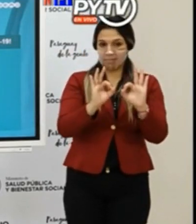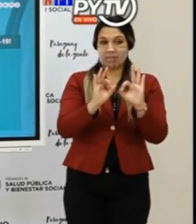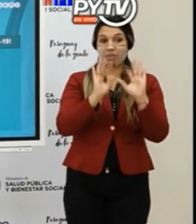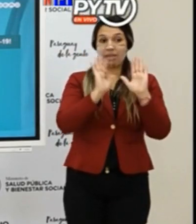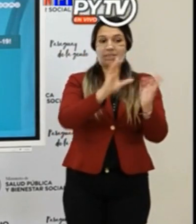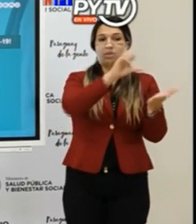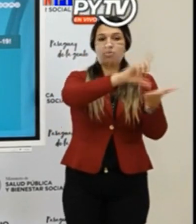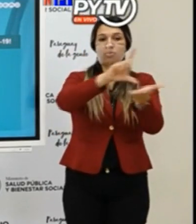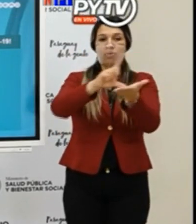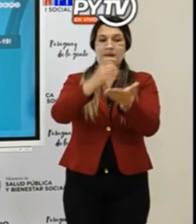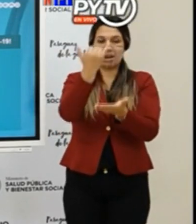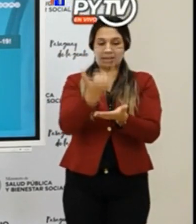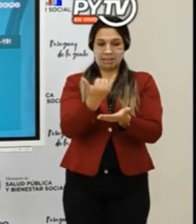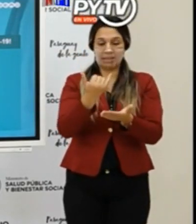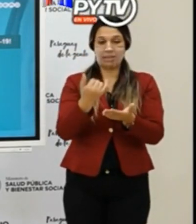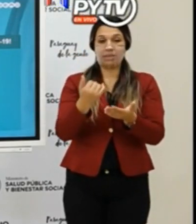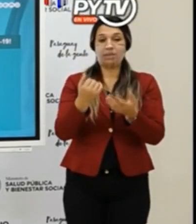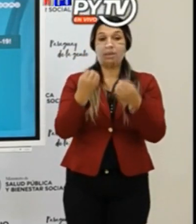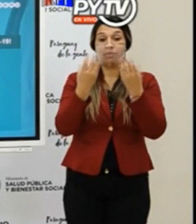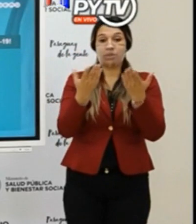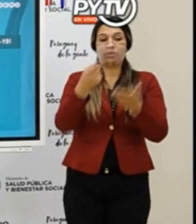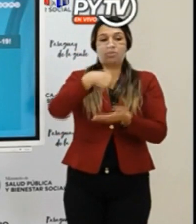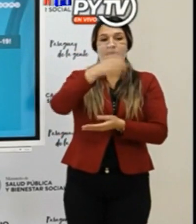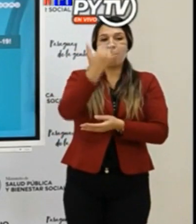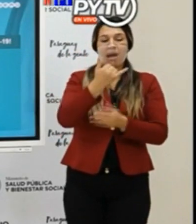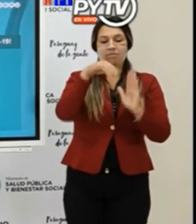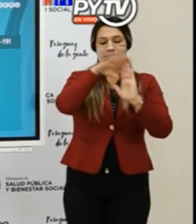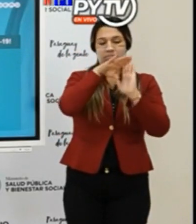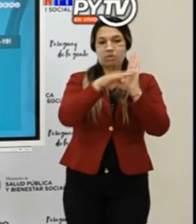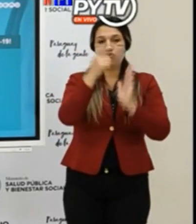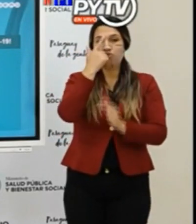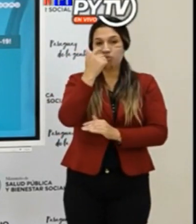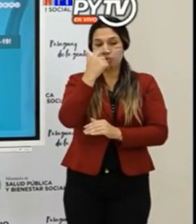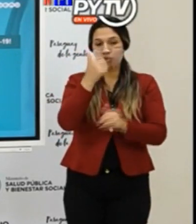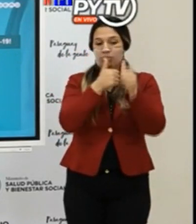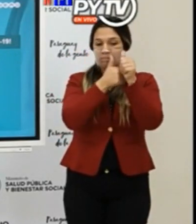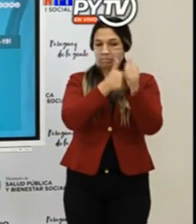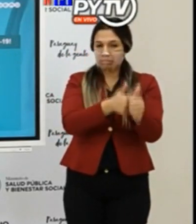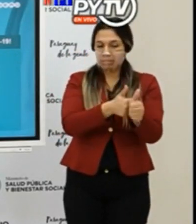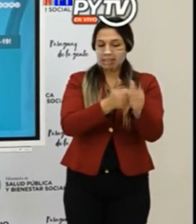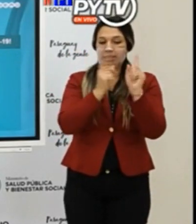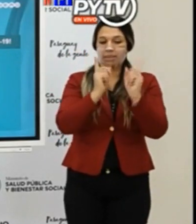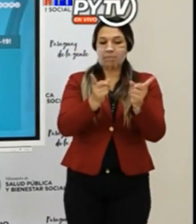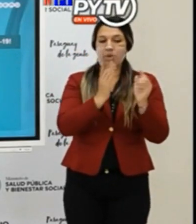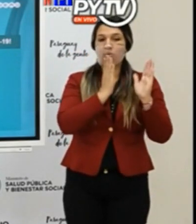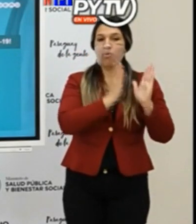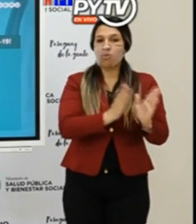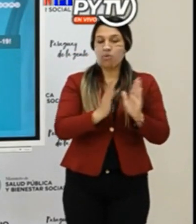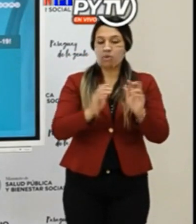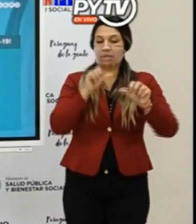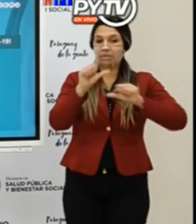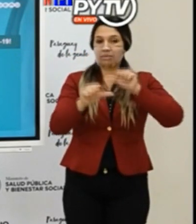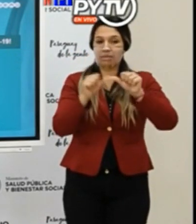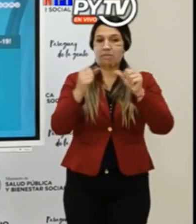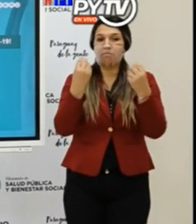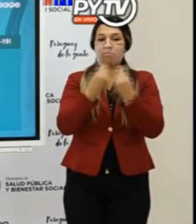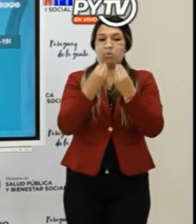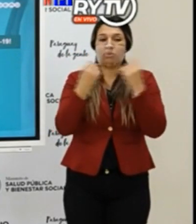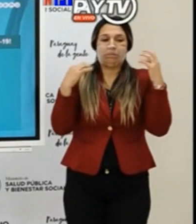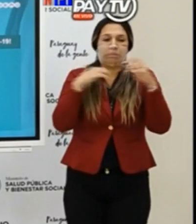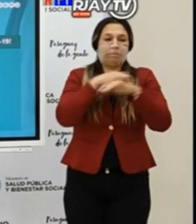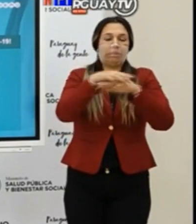esto será realmente controlado y será ordenado y evitaremos las aglomeraciones.